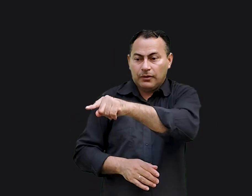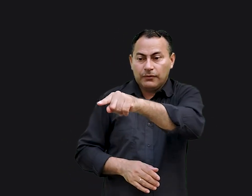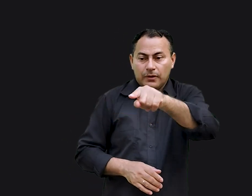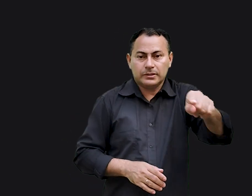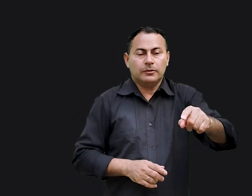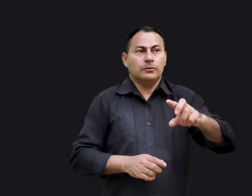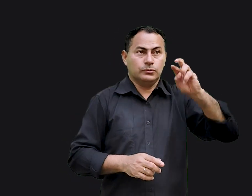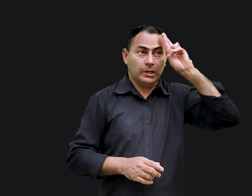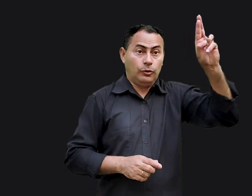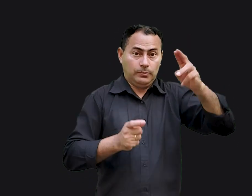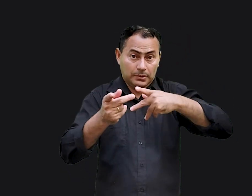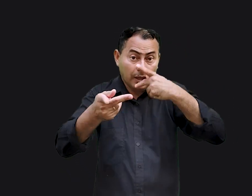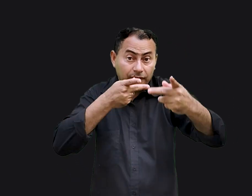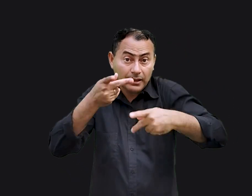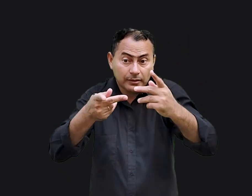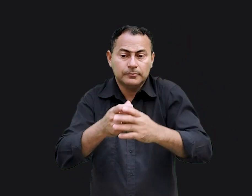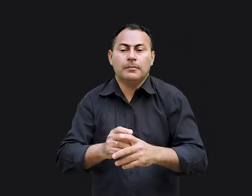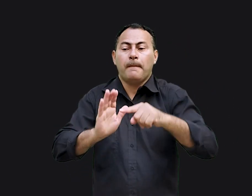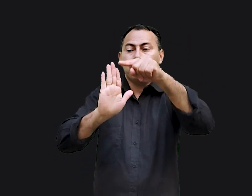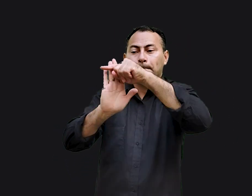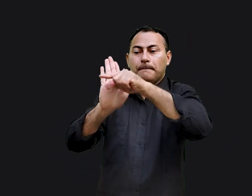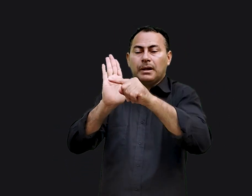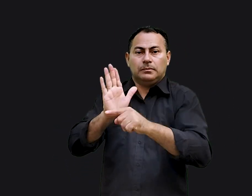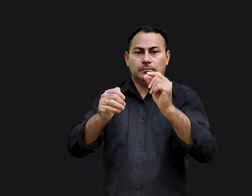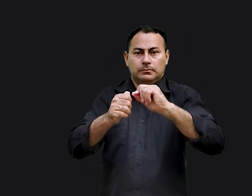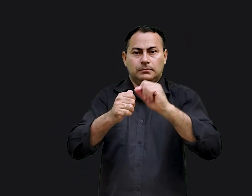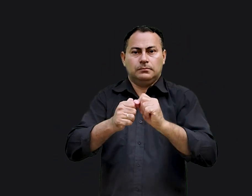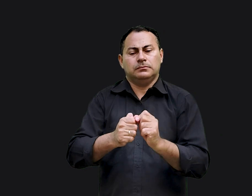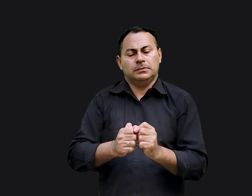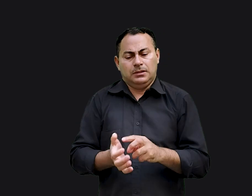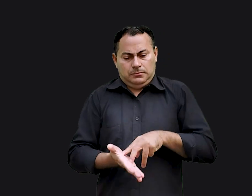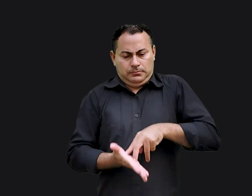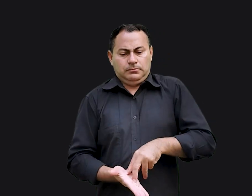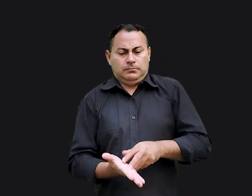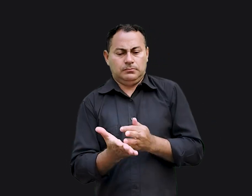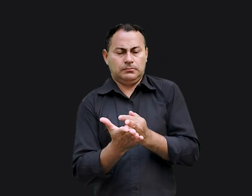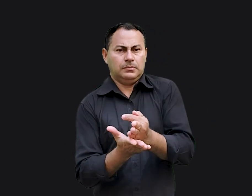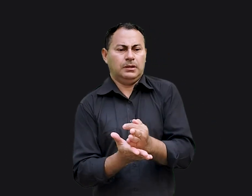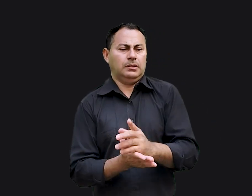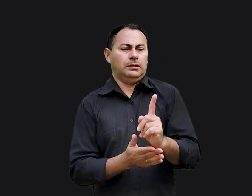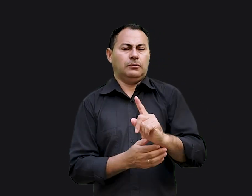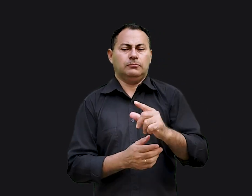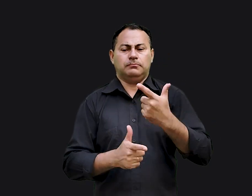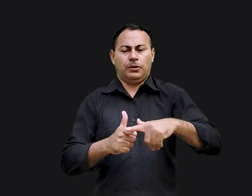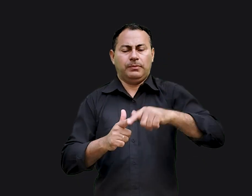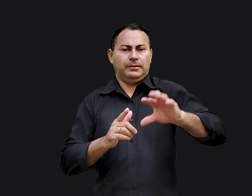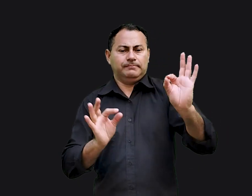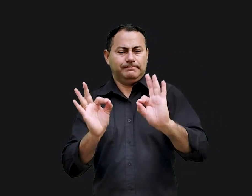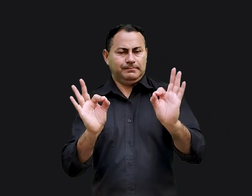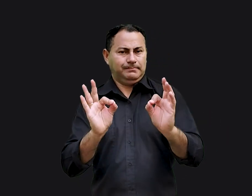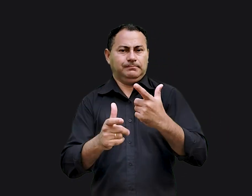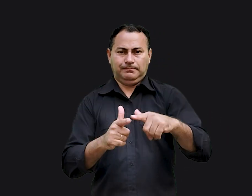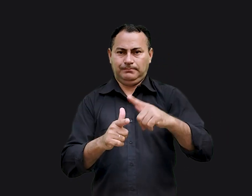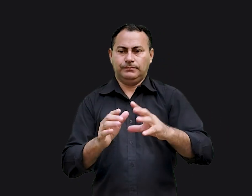tenho para vocês diz o Senhor planos de fazê-los prosperar e não de lhes causar dano